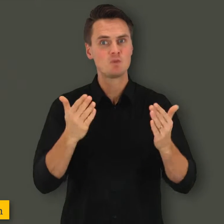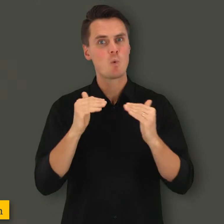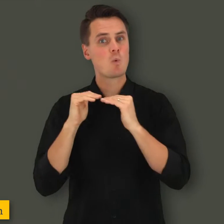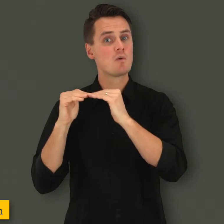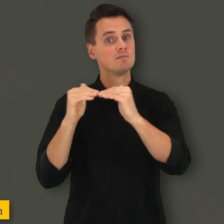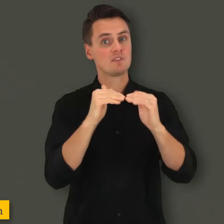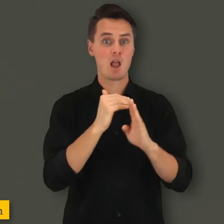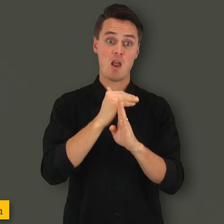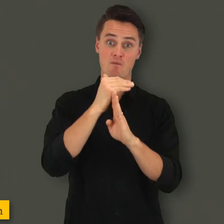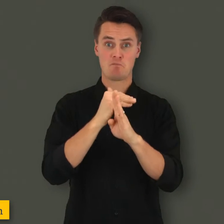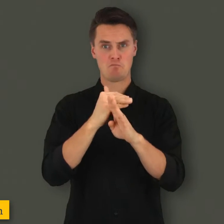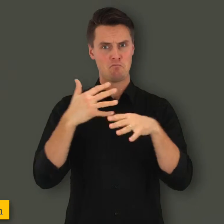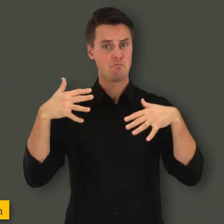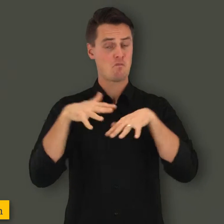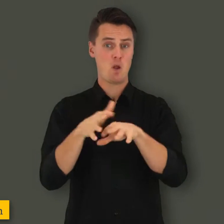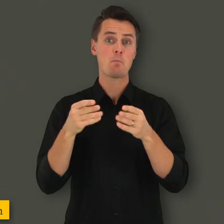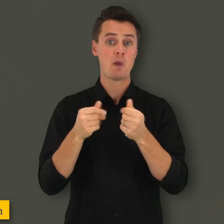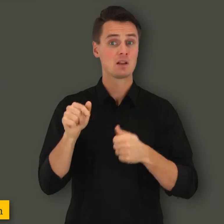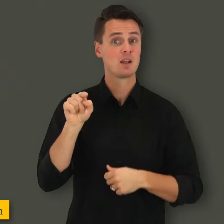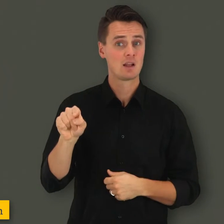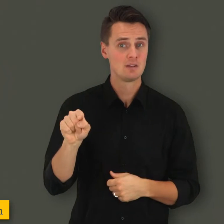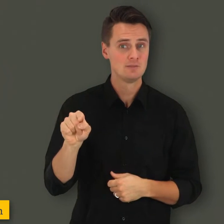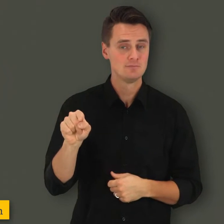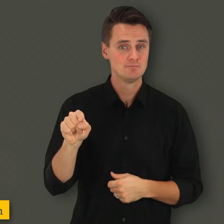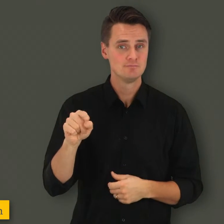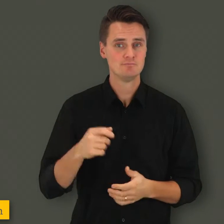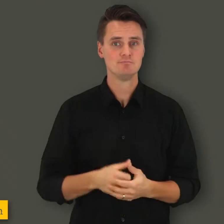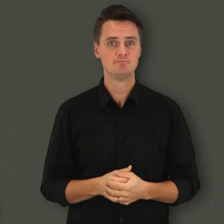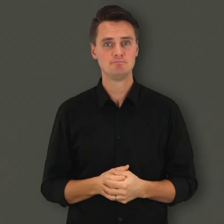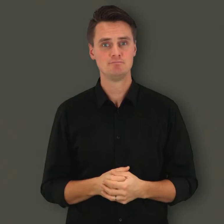julkaisemasta yhdenvertaisuuden arvioinnin verkkomateriaalista